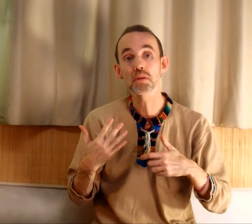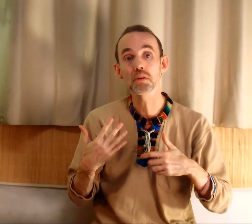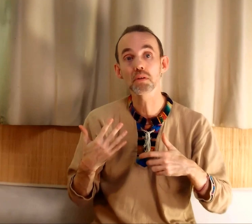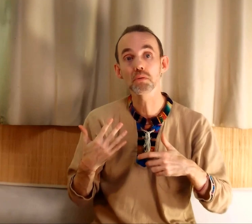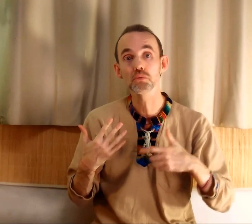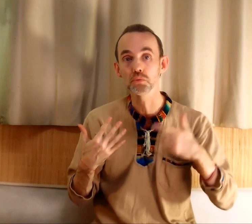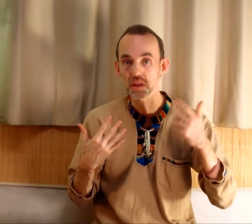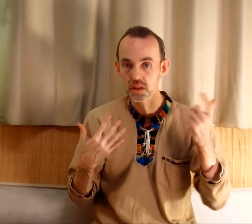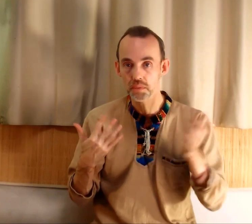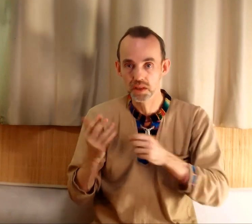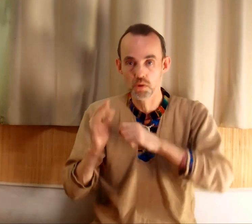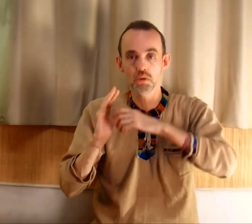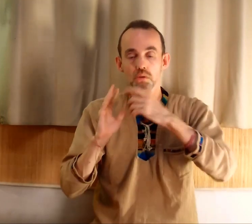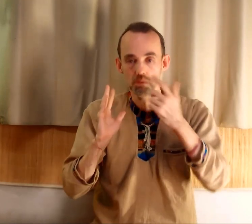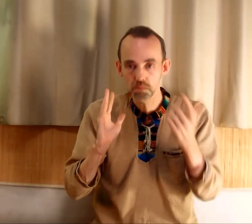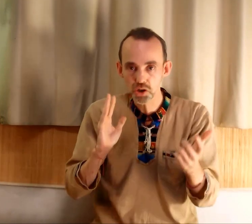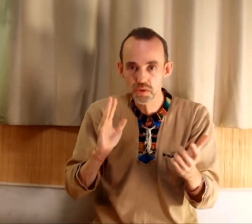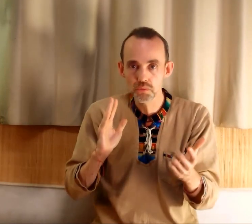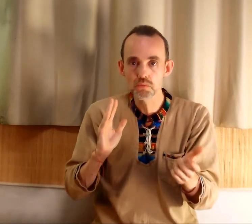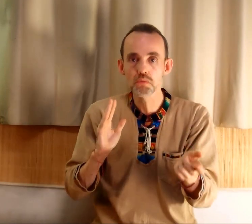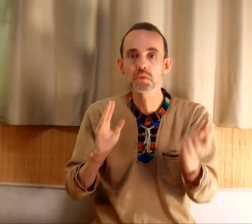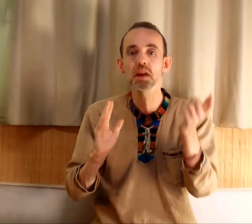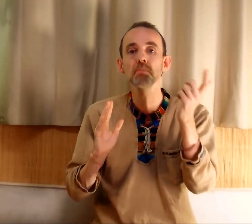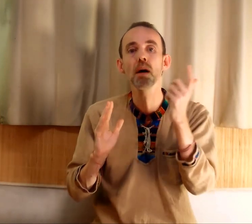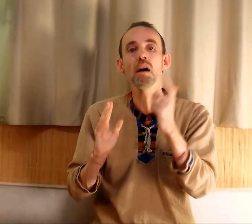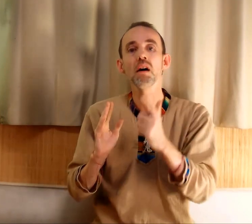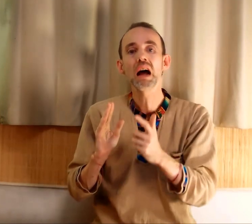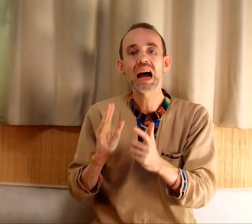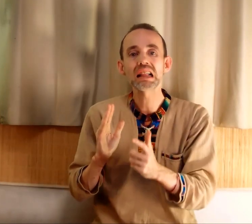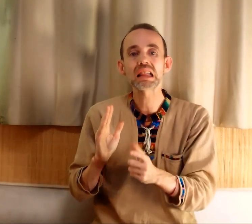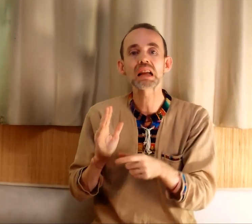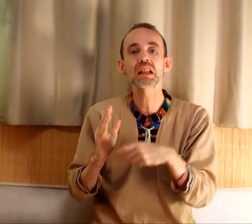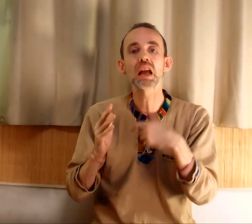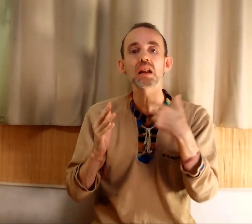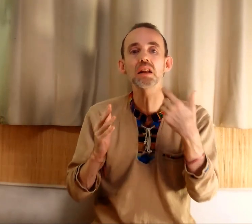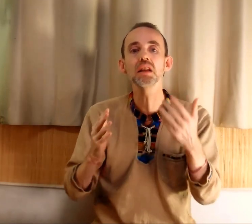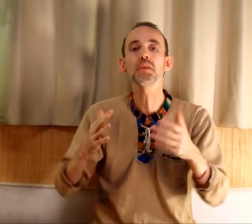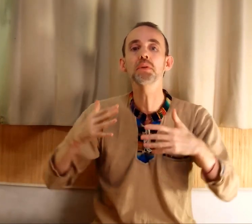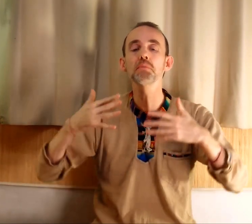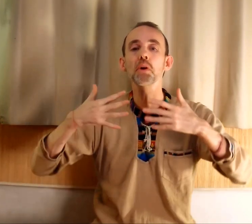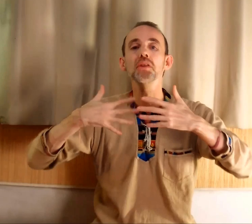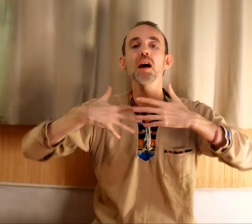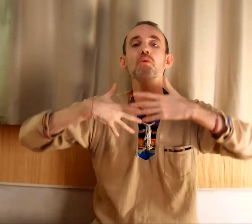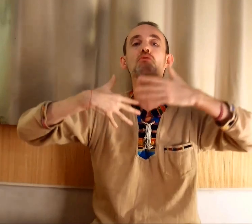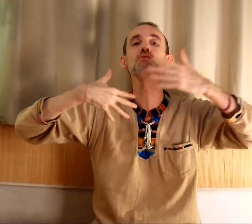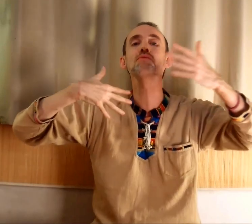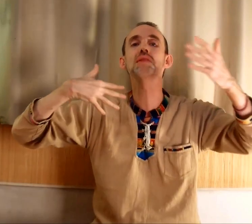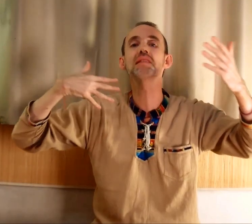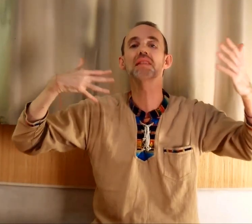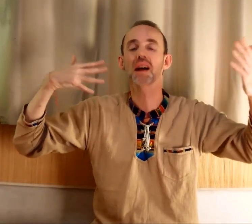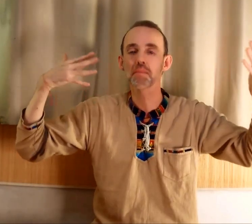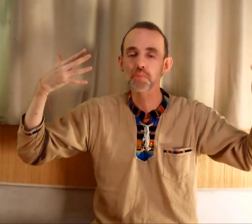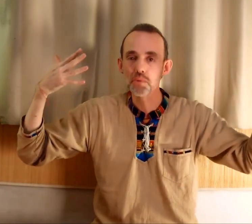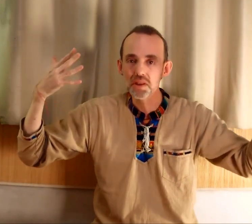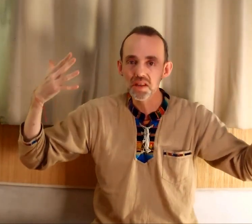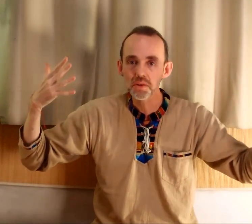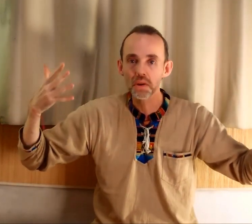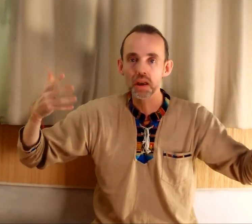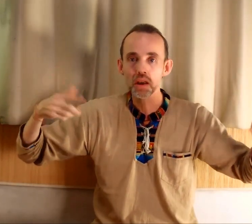où vous n'êtes effectivement pas chez vous, vous n'avez pas internet, les téléphones portals, où vous vous êtes un peu isolé,